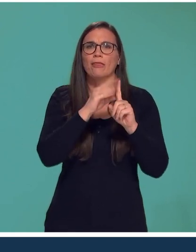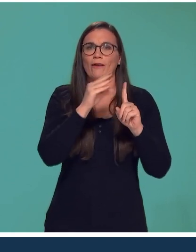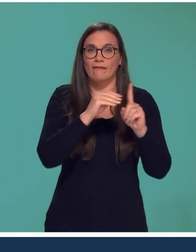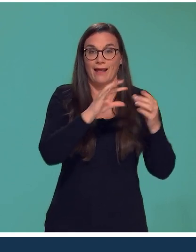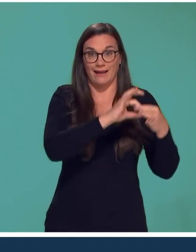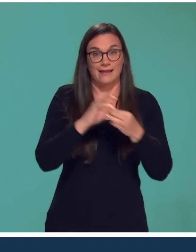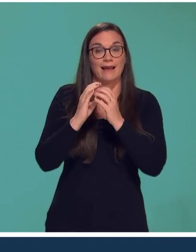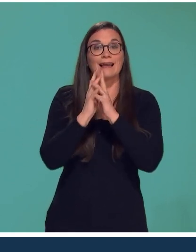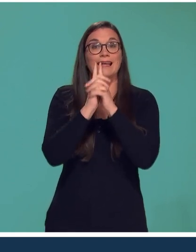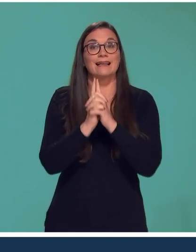France.